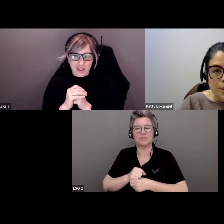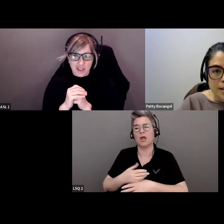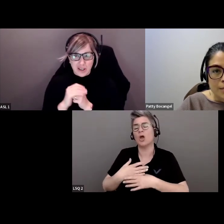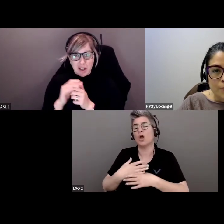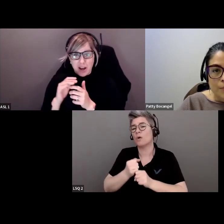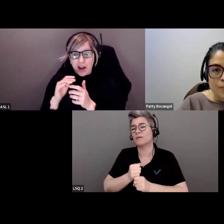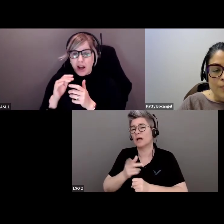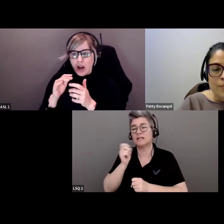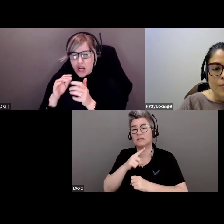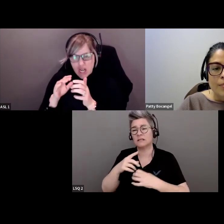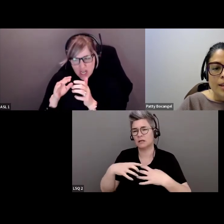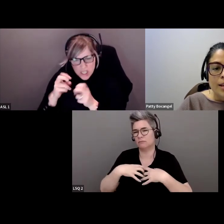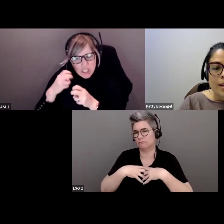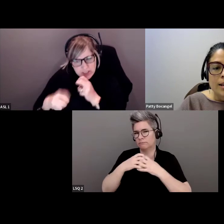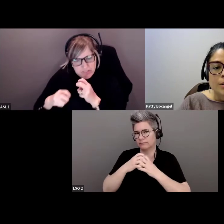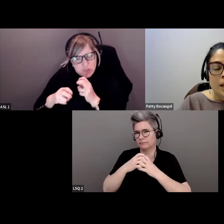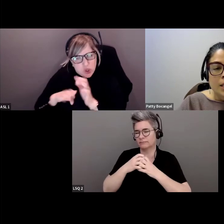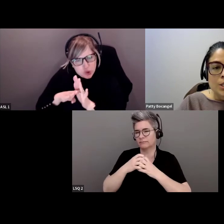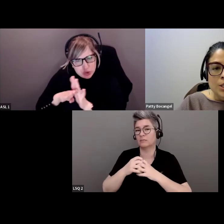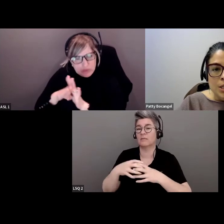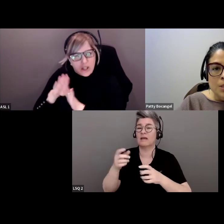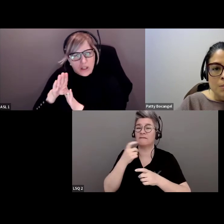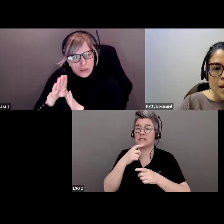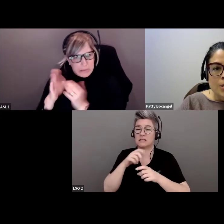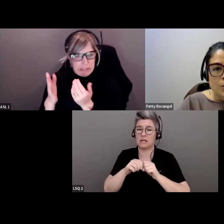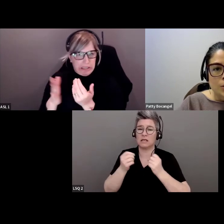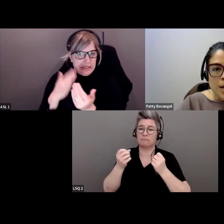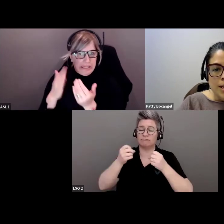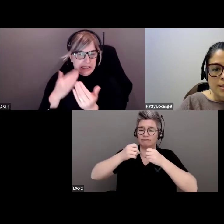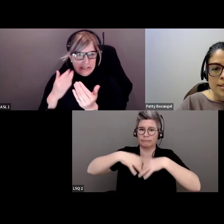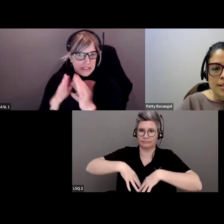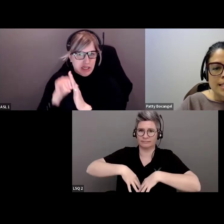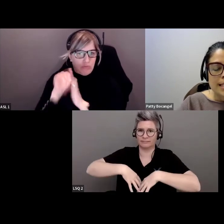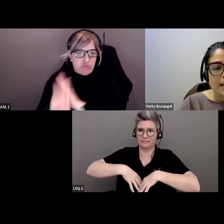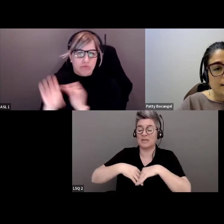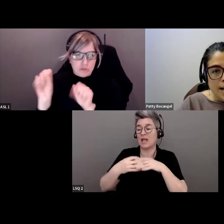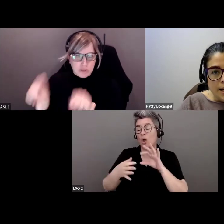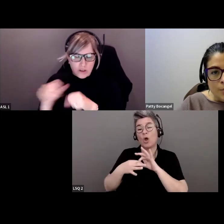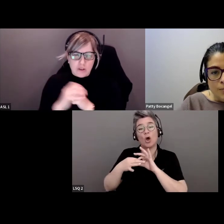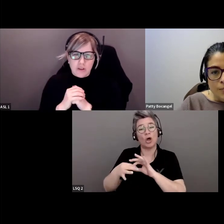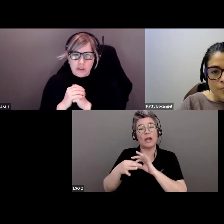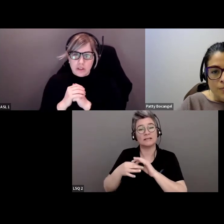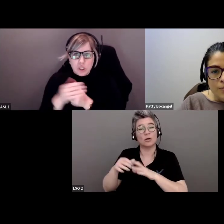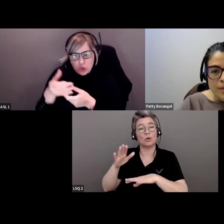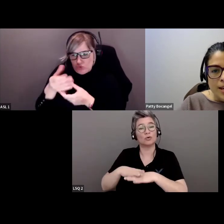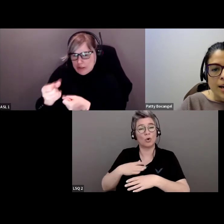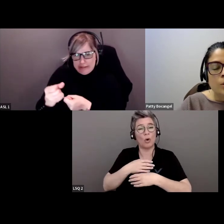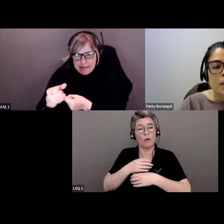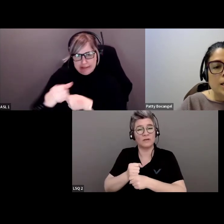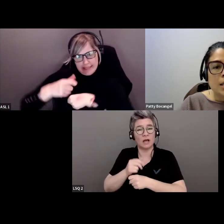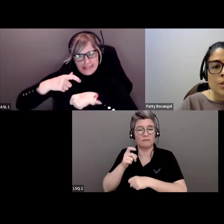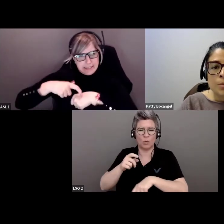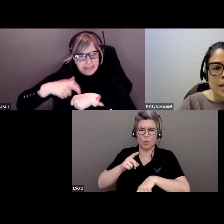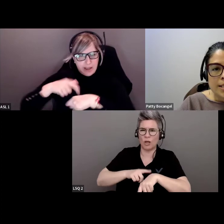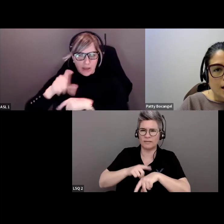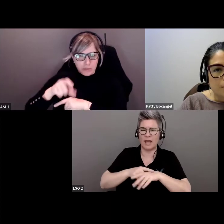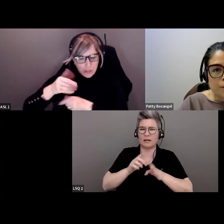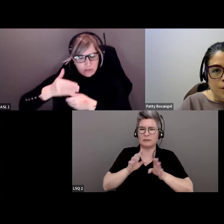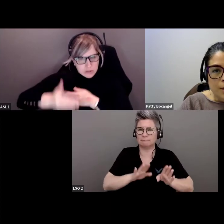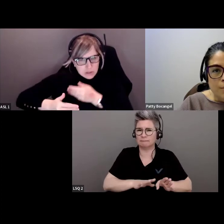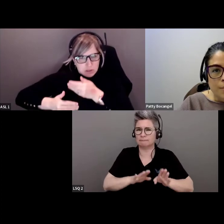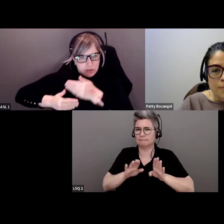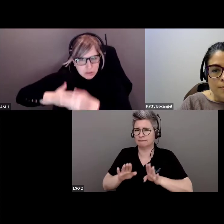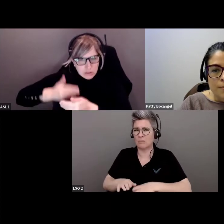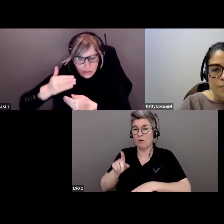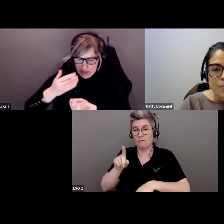difficile à construire et facile à briser. Les relations fondées sur la confiance prennent du temps et nous